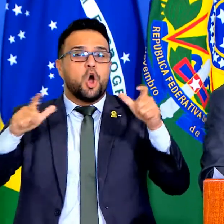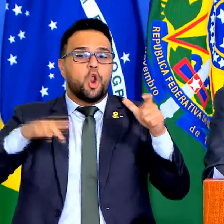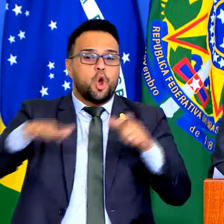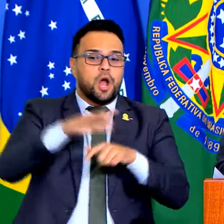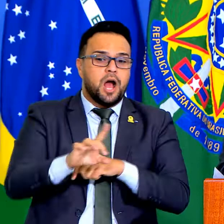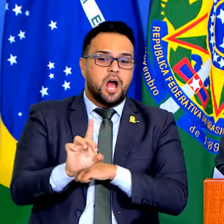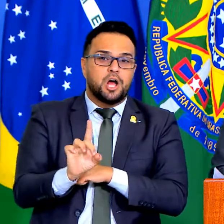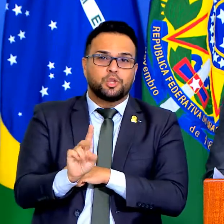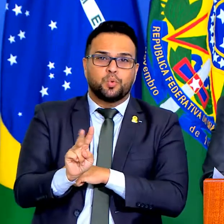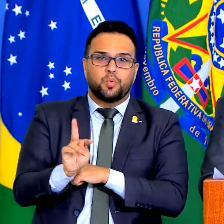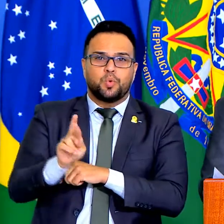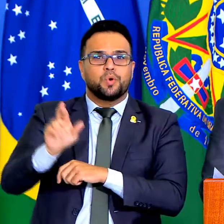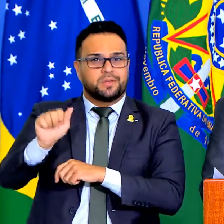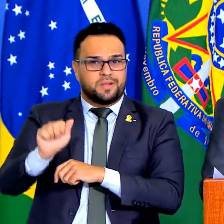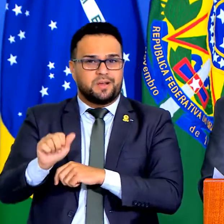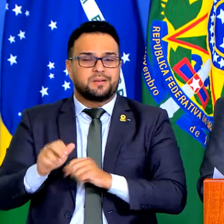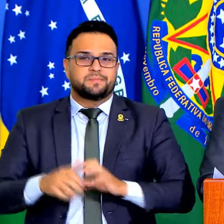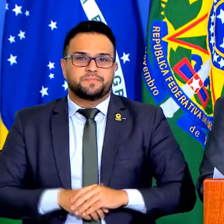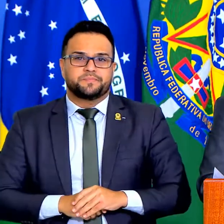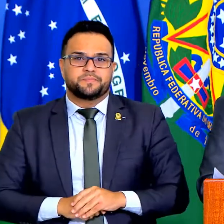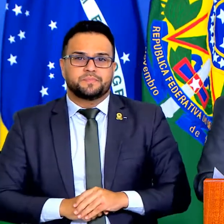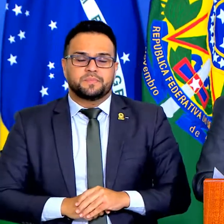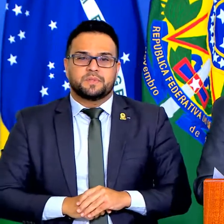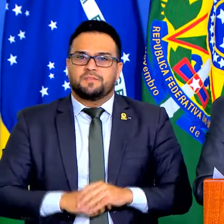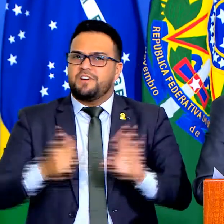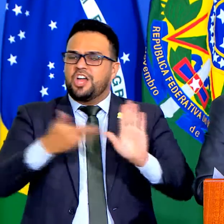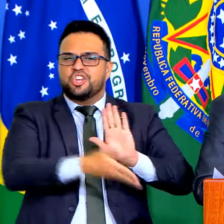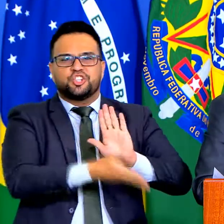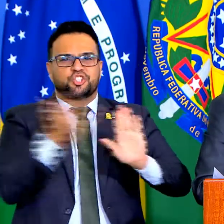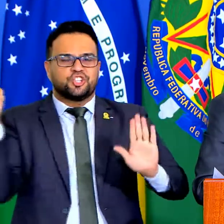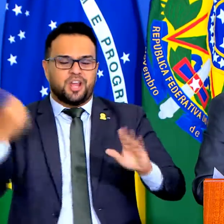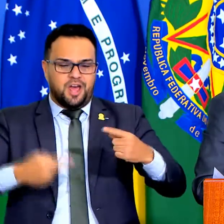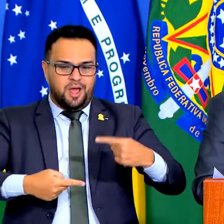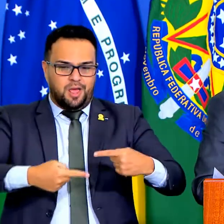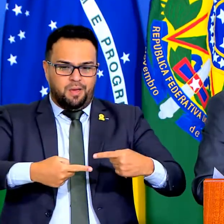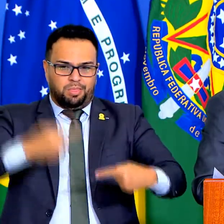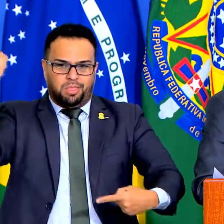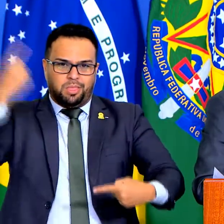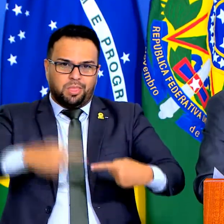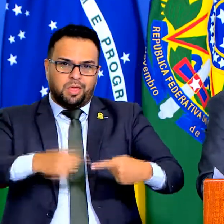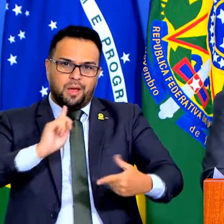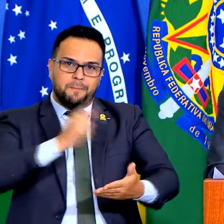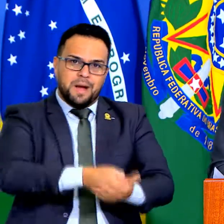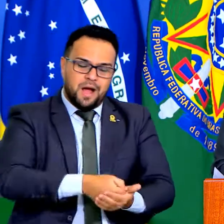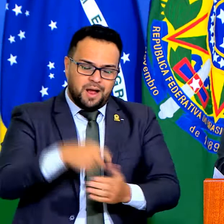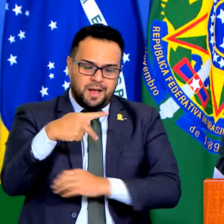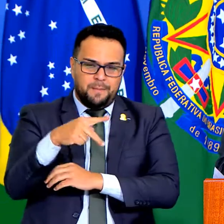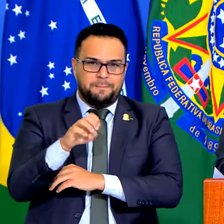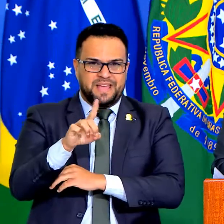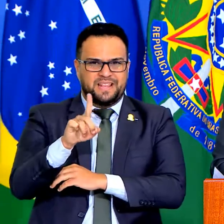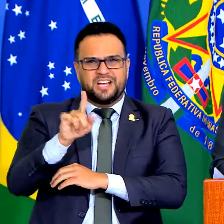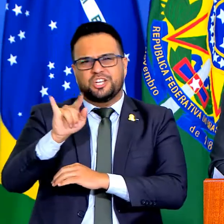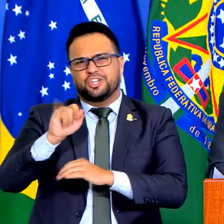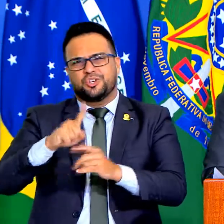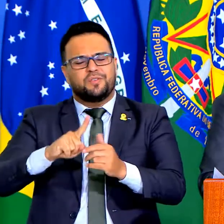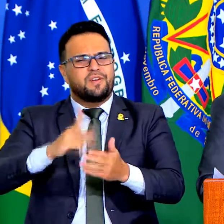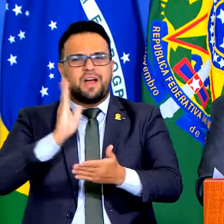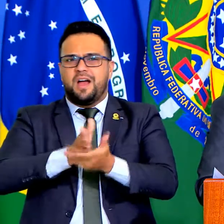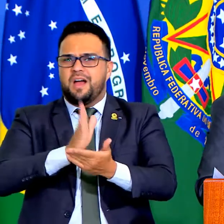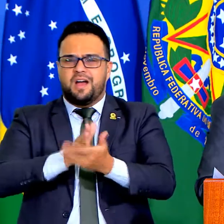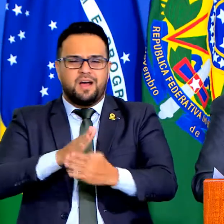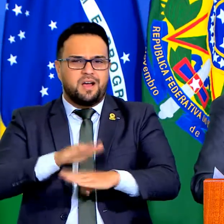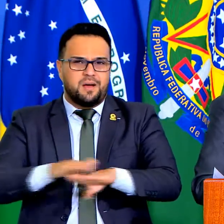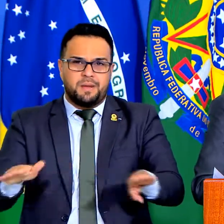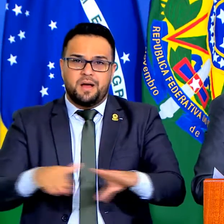entrar nessa nova modelagem. Zero pedágio. as novas as rodovias que estão novamente sendo